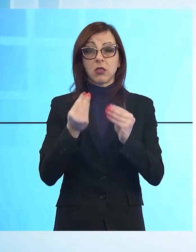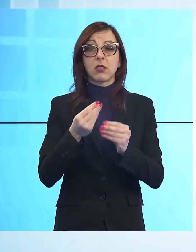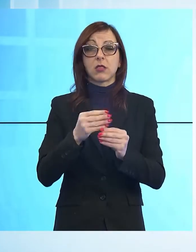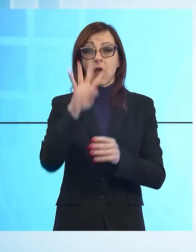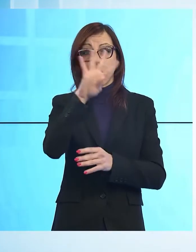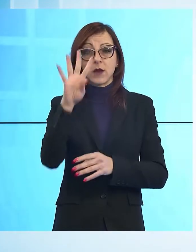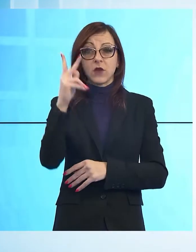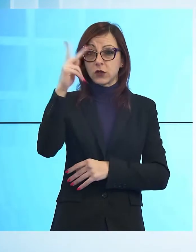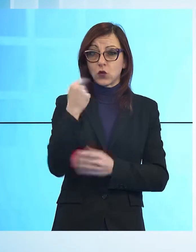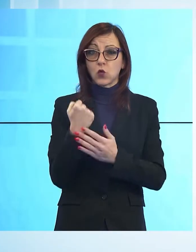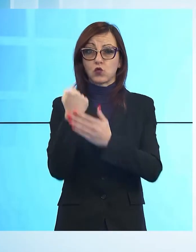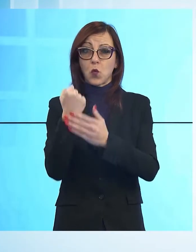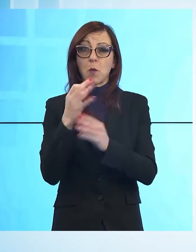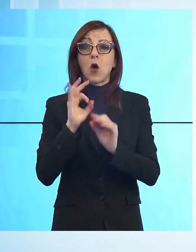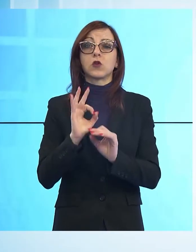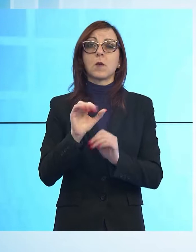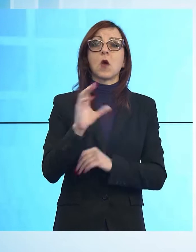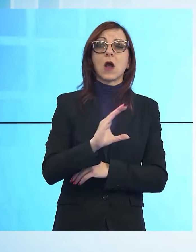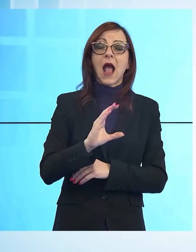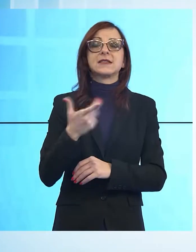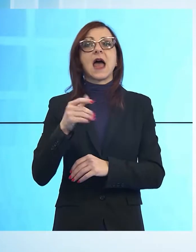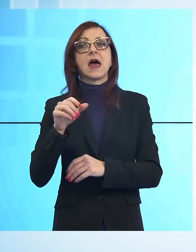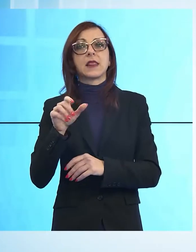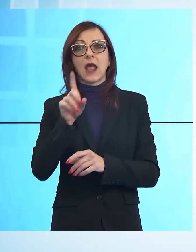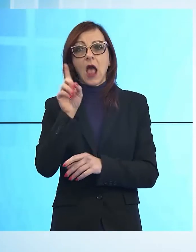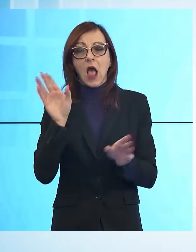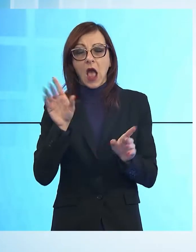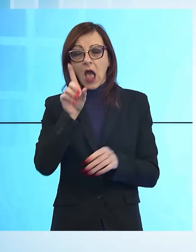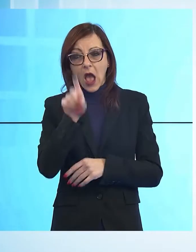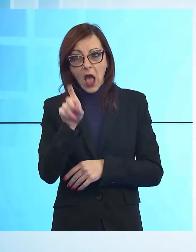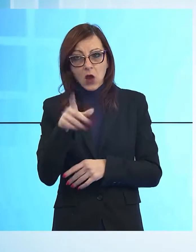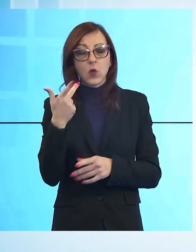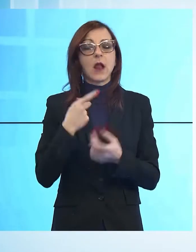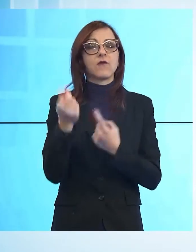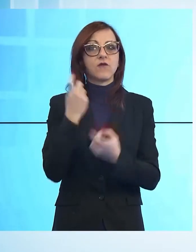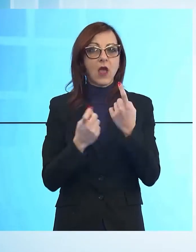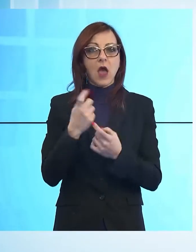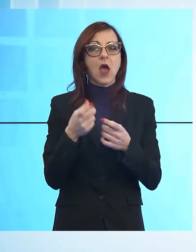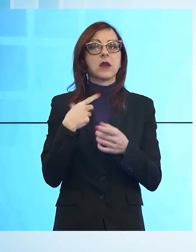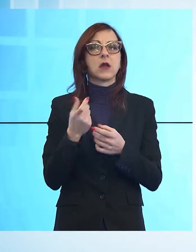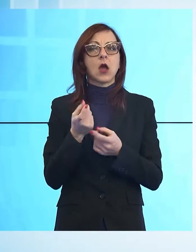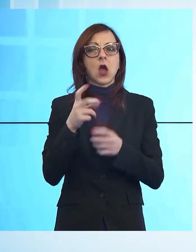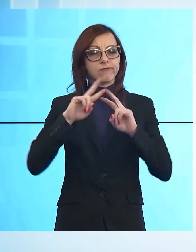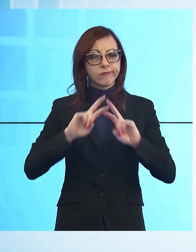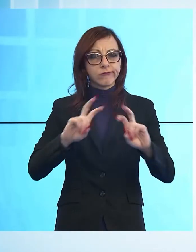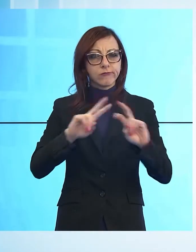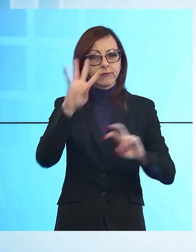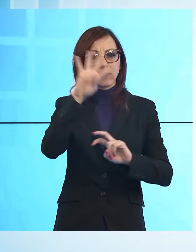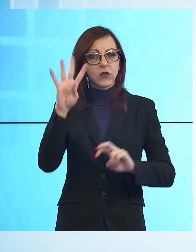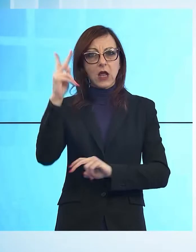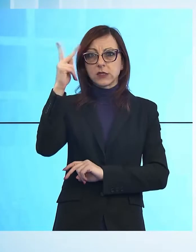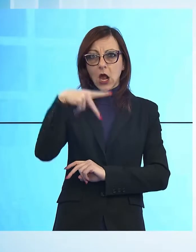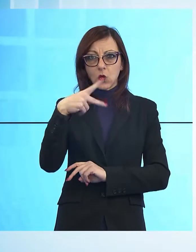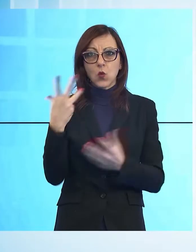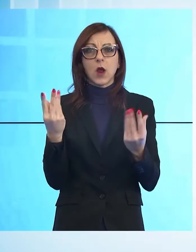supporto delle fiamme gialle di Caserta e L'Aquila, trae origine da un'operazione dei finanzieri lucchesi e della direzione distrettuale antimafia